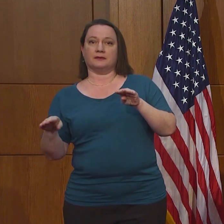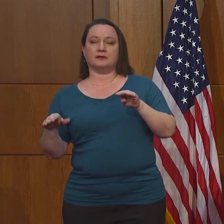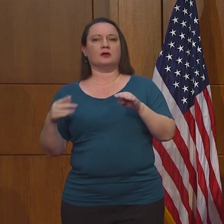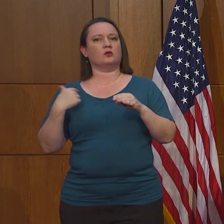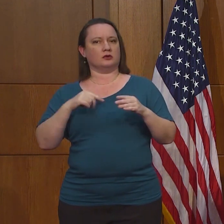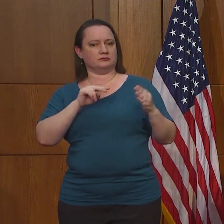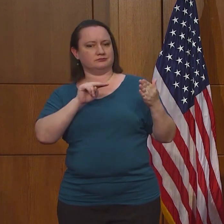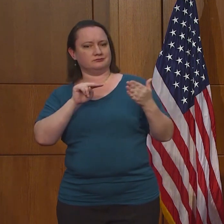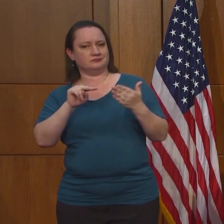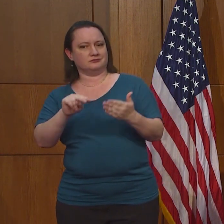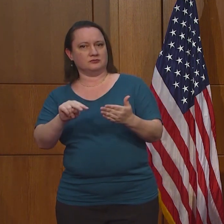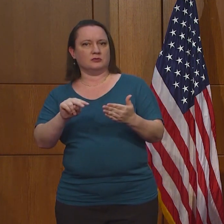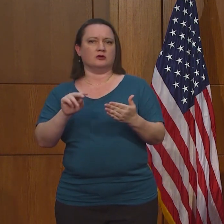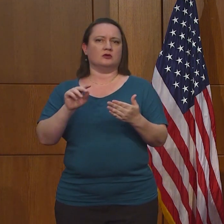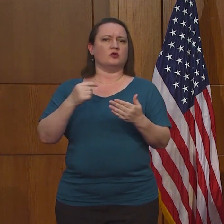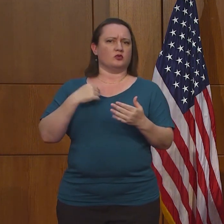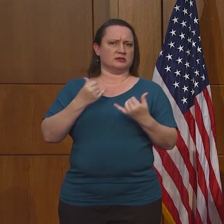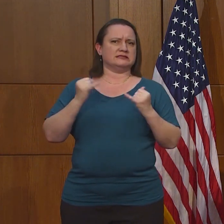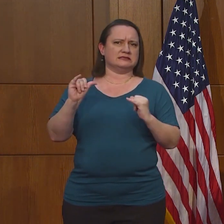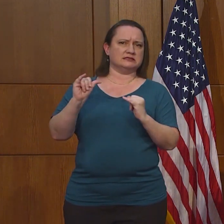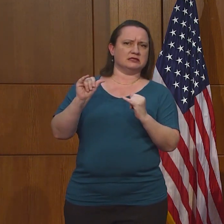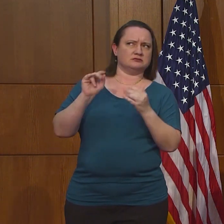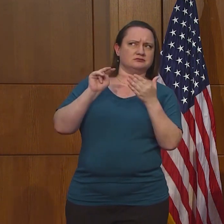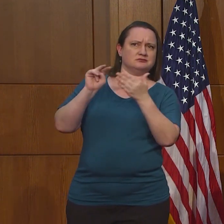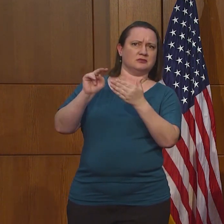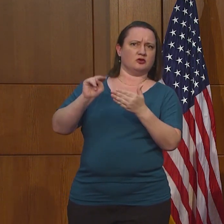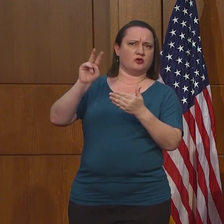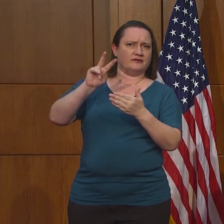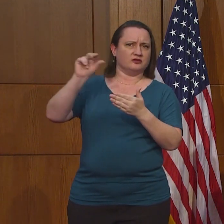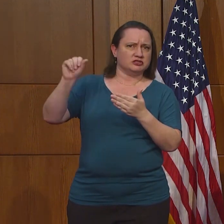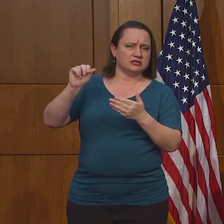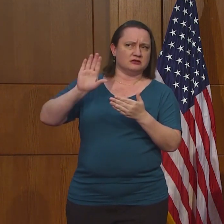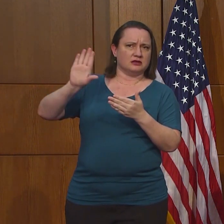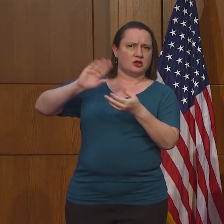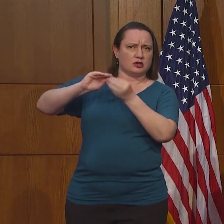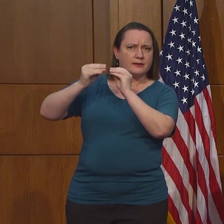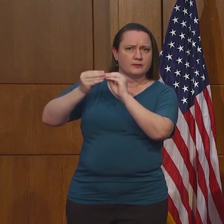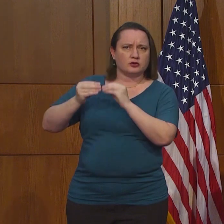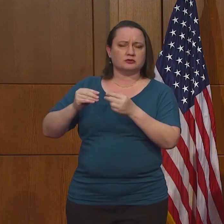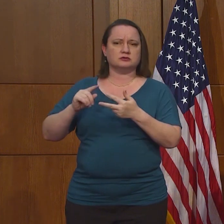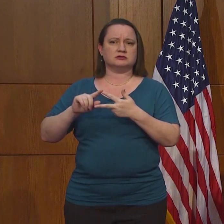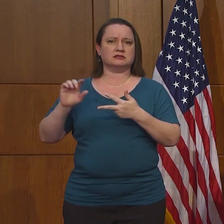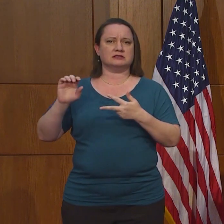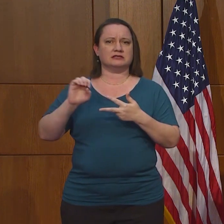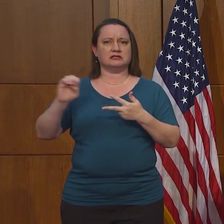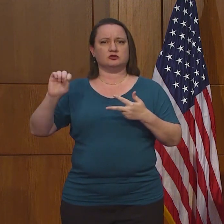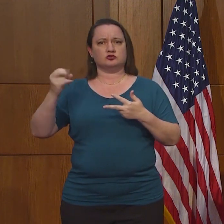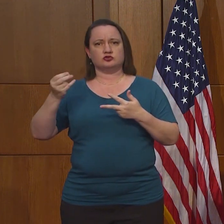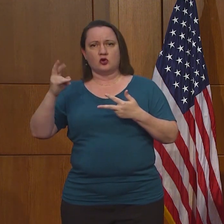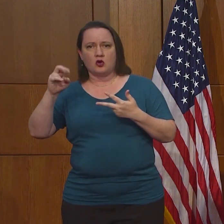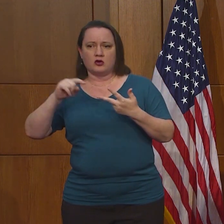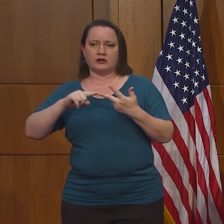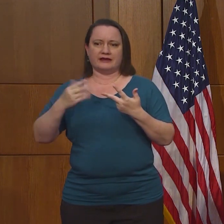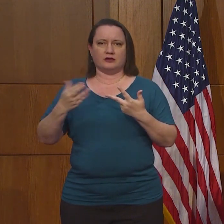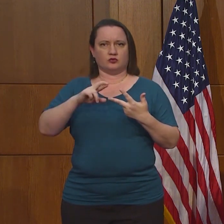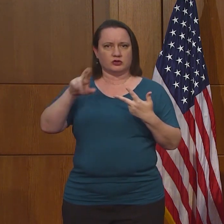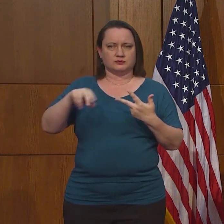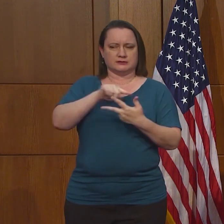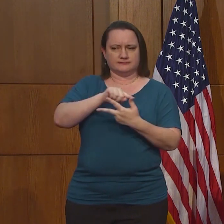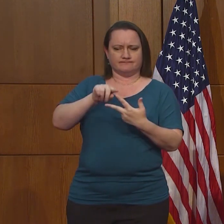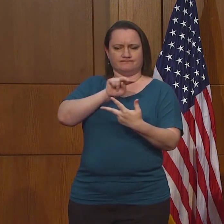observando con los líderes en el norte de Virginia para ver esas cifras, así como la parte este y en Richmond.